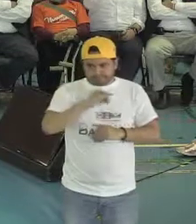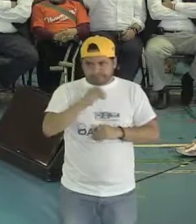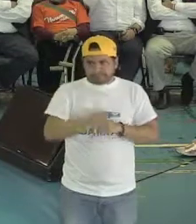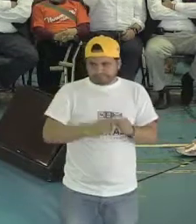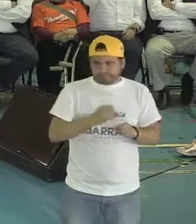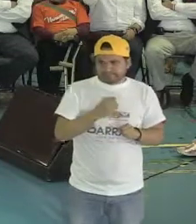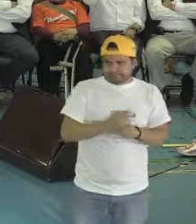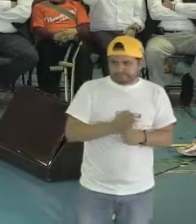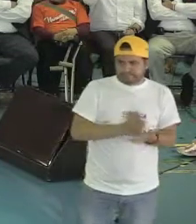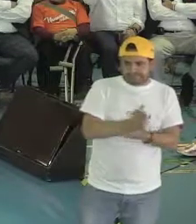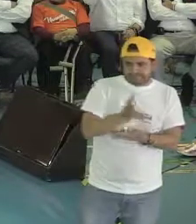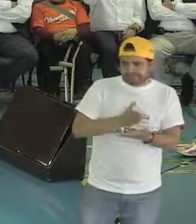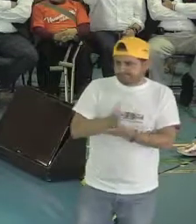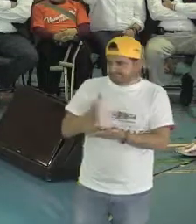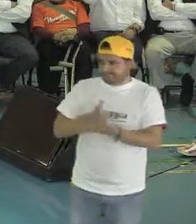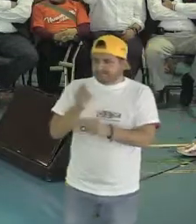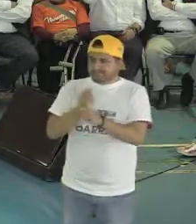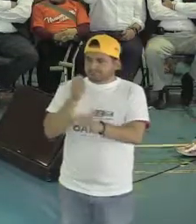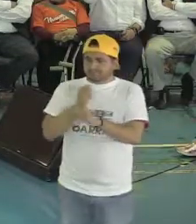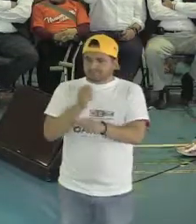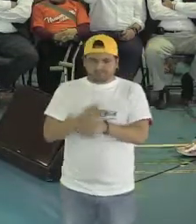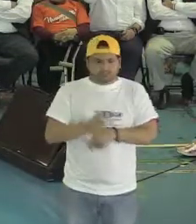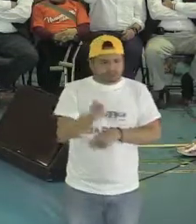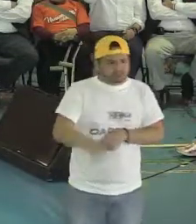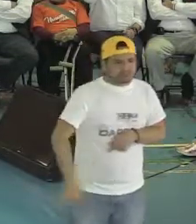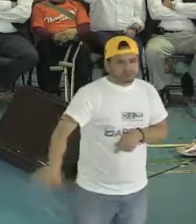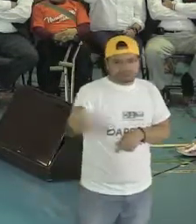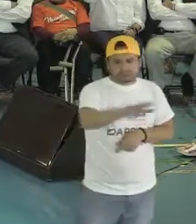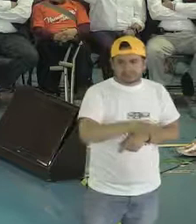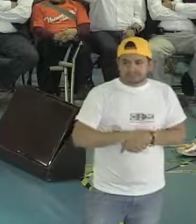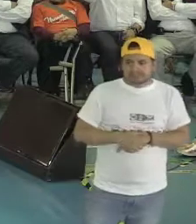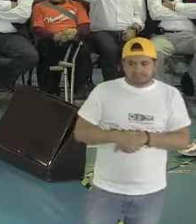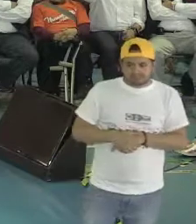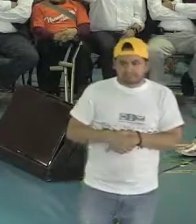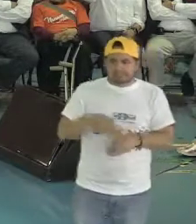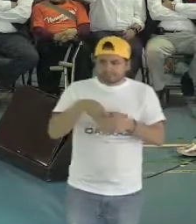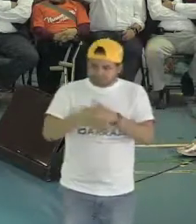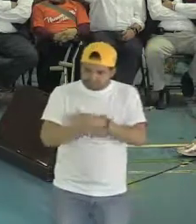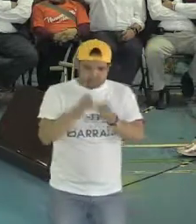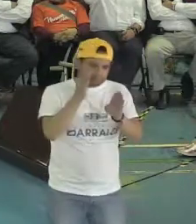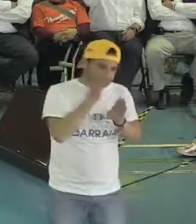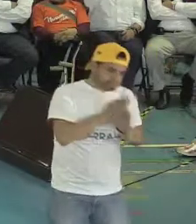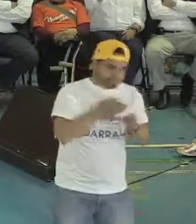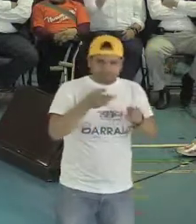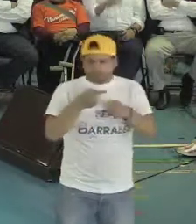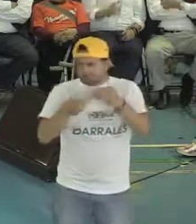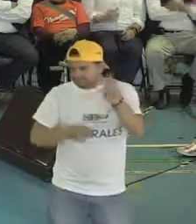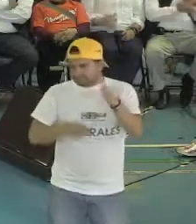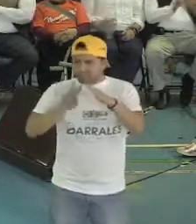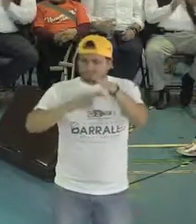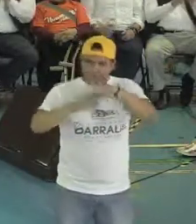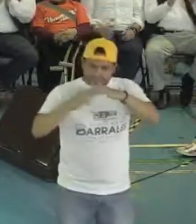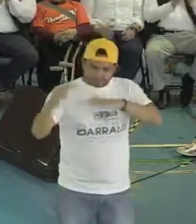acceso gratuito al transporte público de toda la ciudad. Metro, Metrobús, Metroférico, que